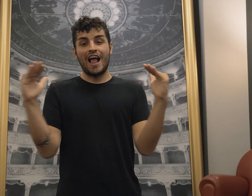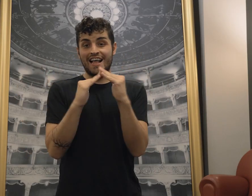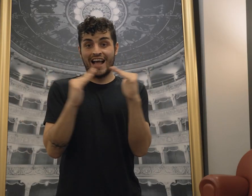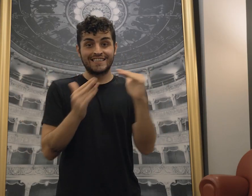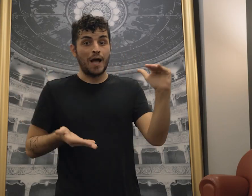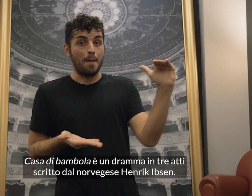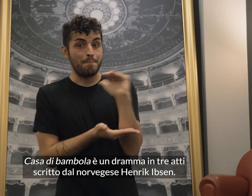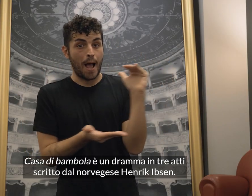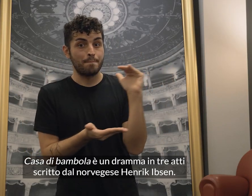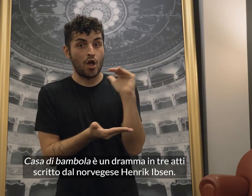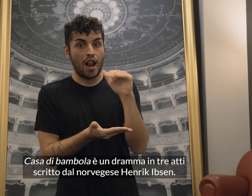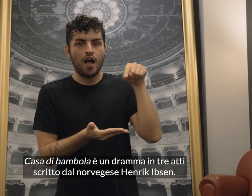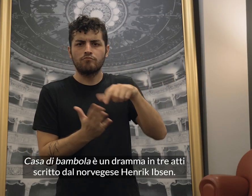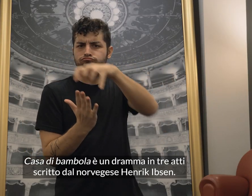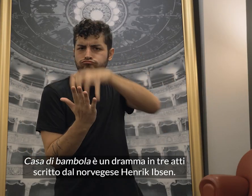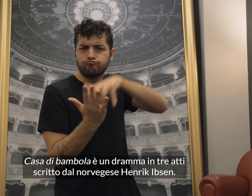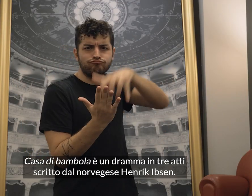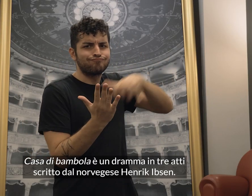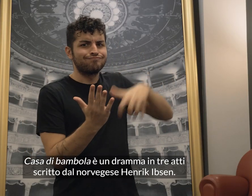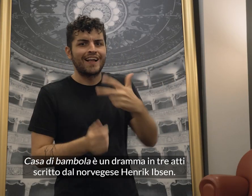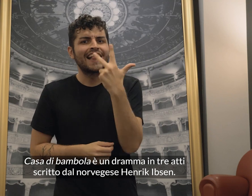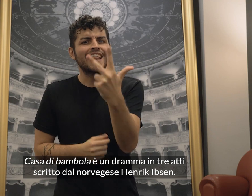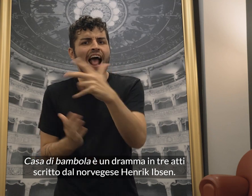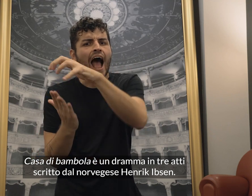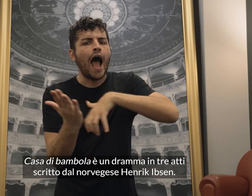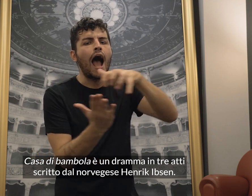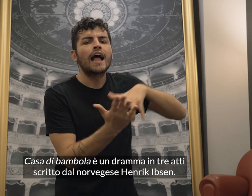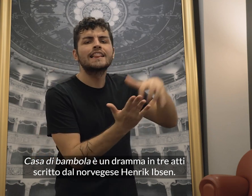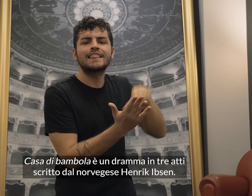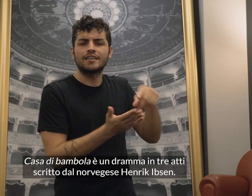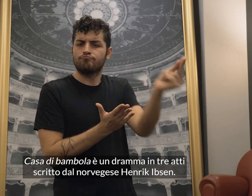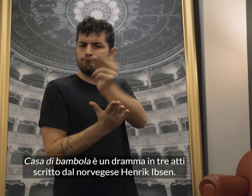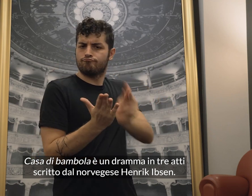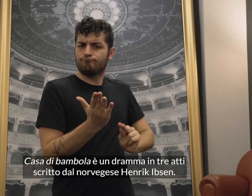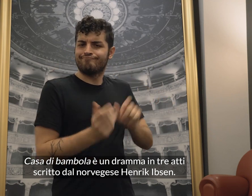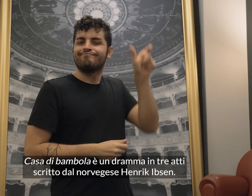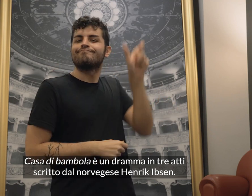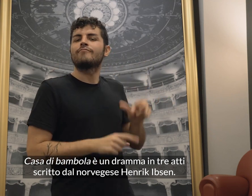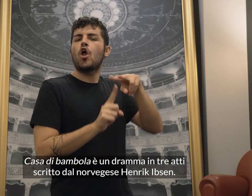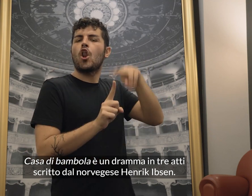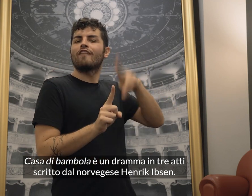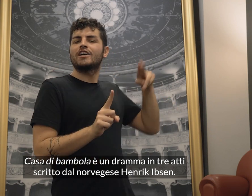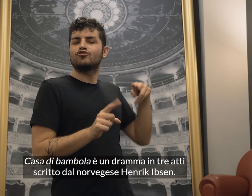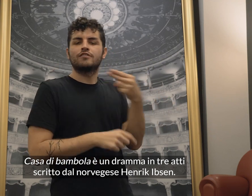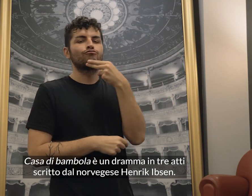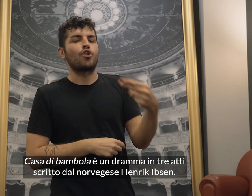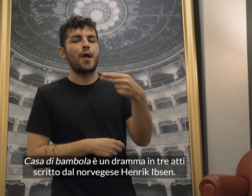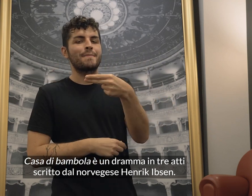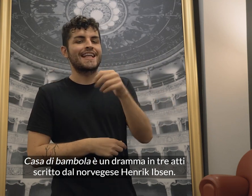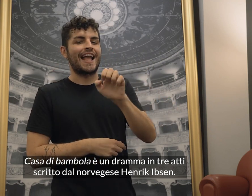Casa di Bambola è un dramma in tre atti scritto dal norvegese Henrik